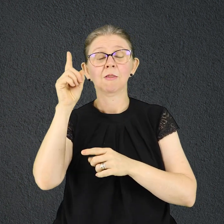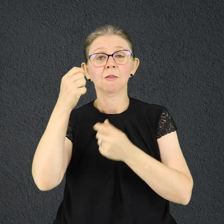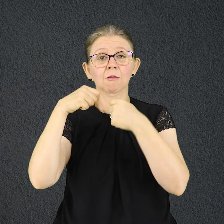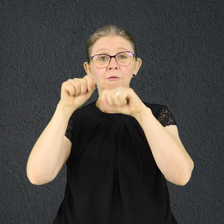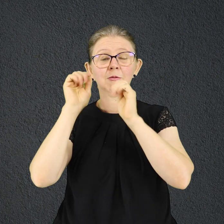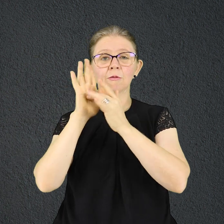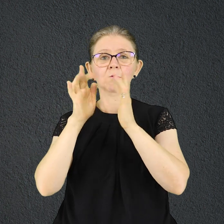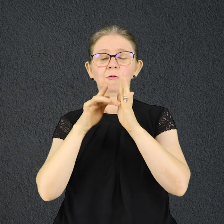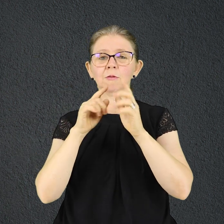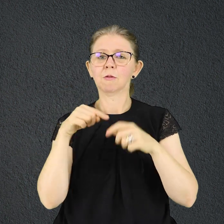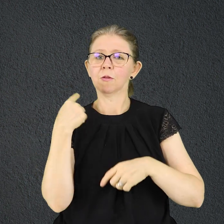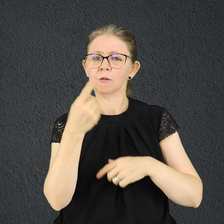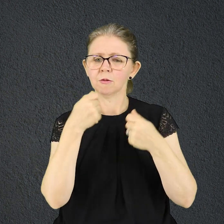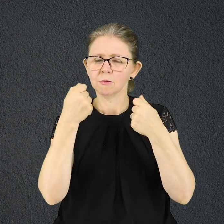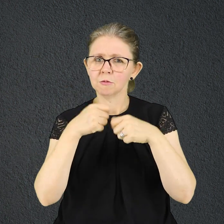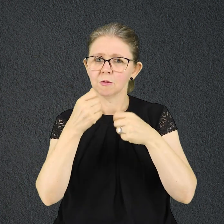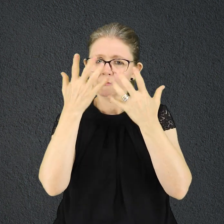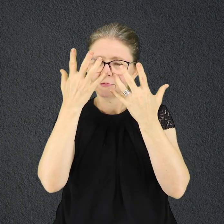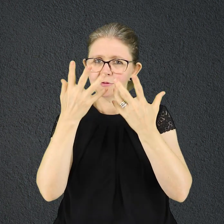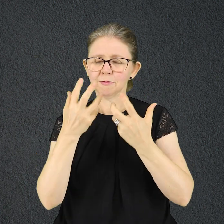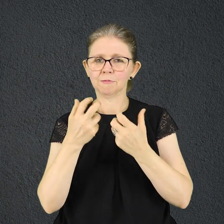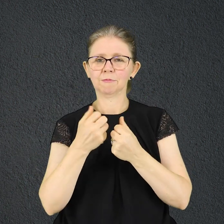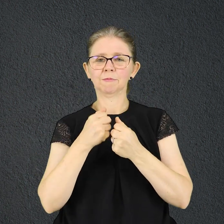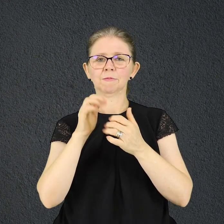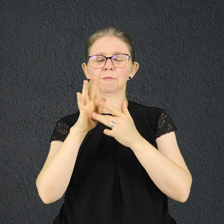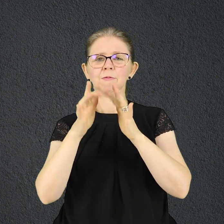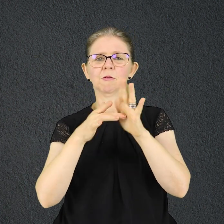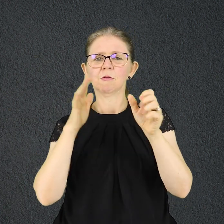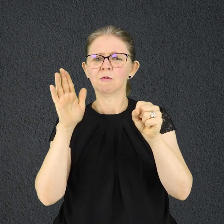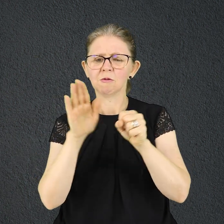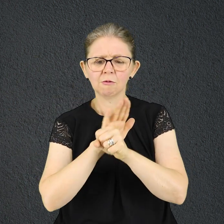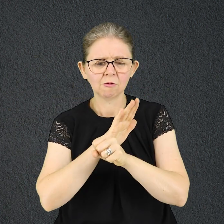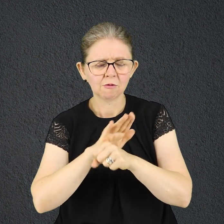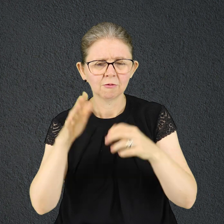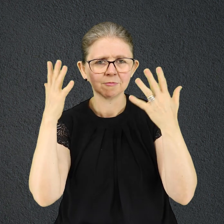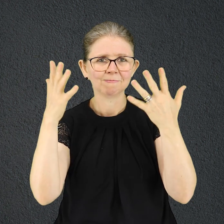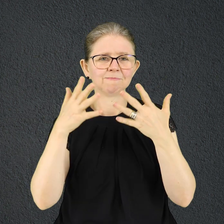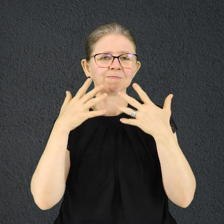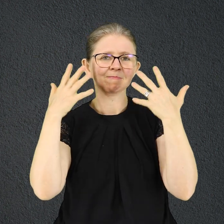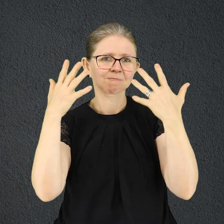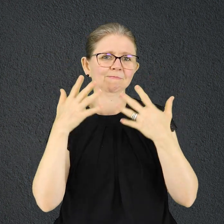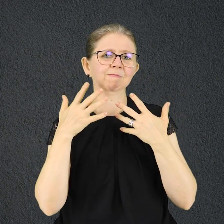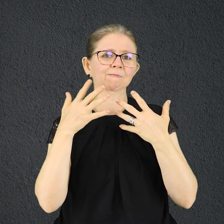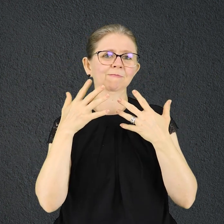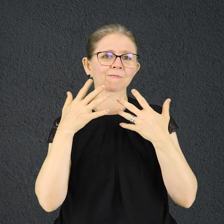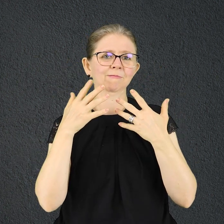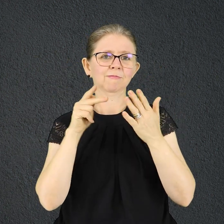todos à nossa volta a dádiva amorosa que recebemos de Deus. Assim como não faz sentido comemorar um